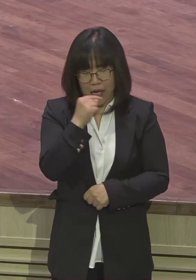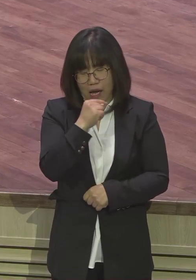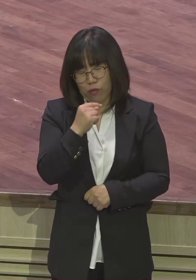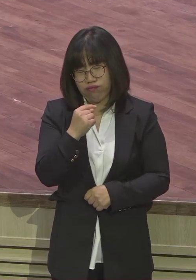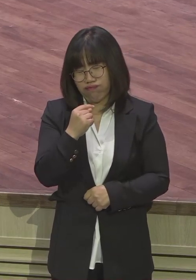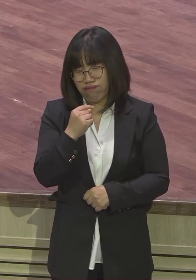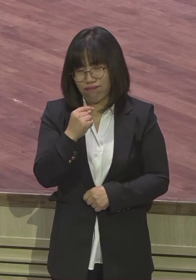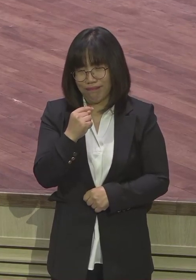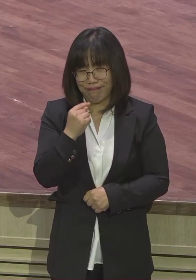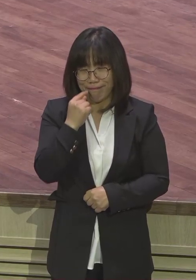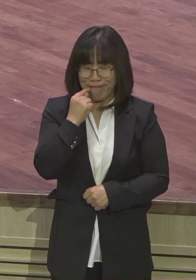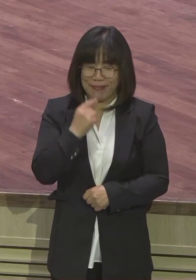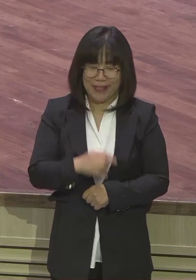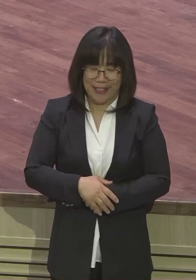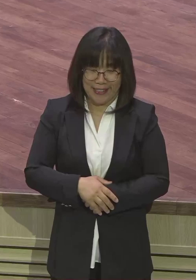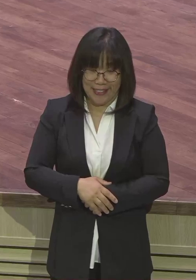에라이 시커먹자. 시커먹어.